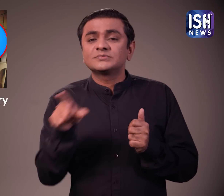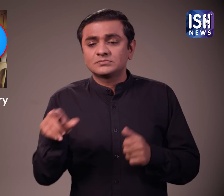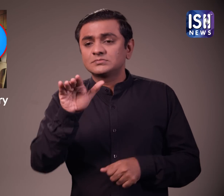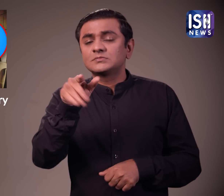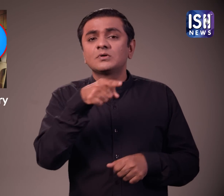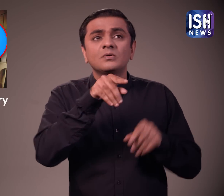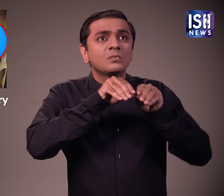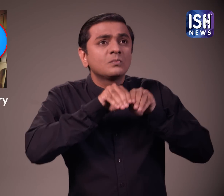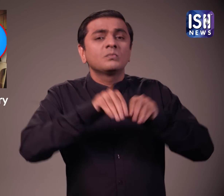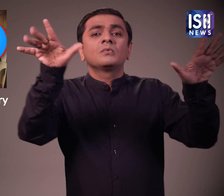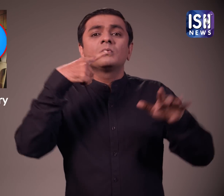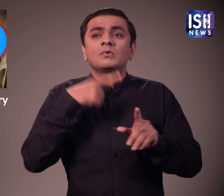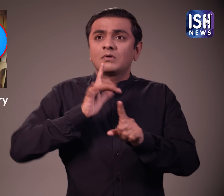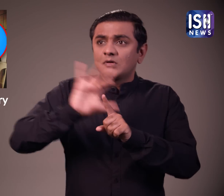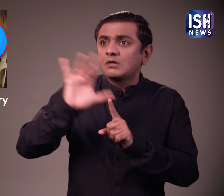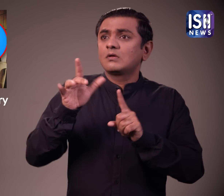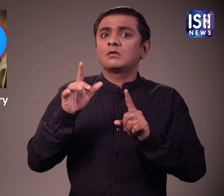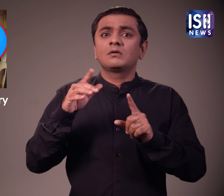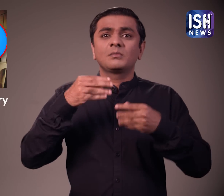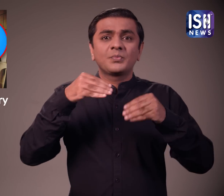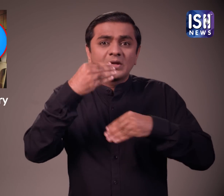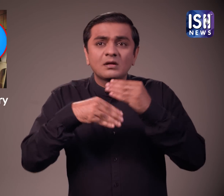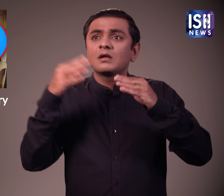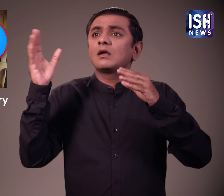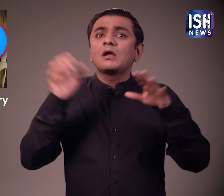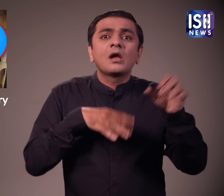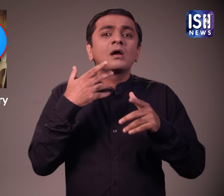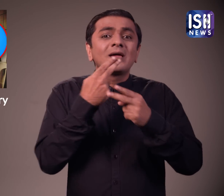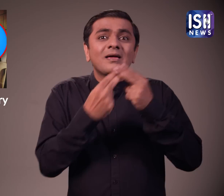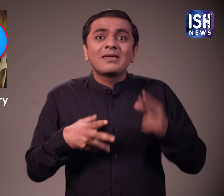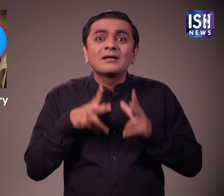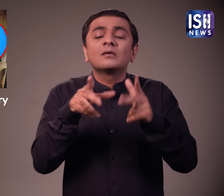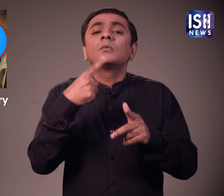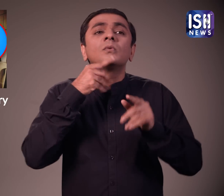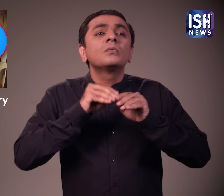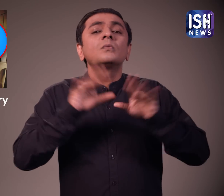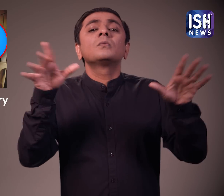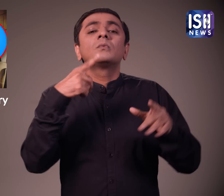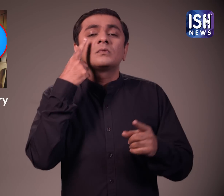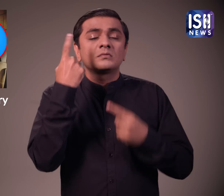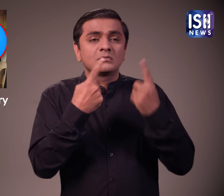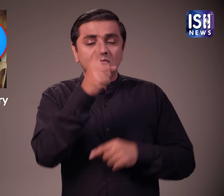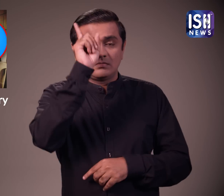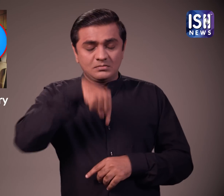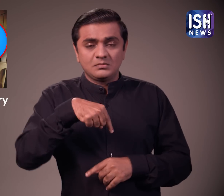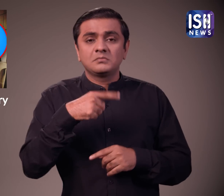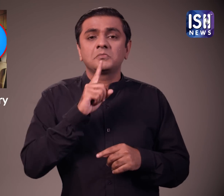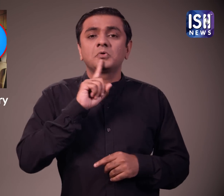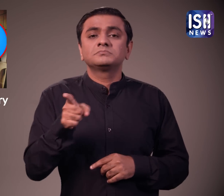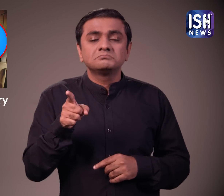उन कर्मचारियों की पहचान करने का भी निर्देश दिया है जिन्होंने कंपनी के संचालन के बार में मीडिया को जानकारी लीग की है